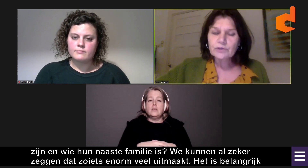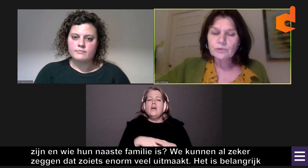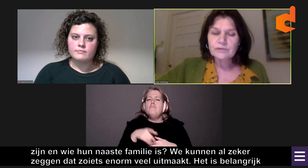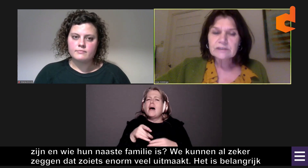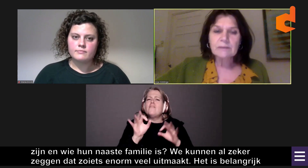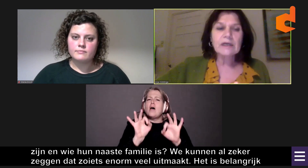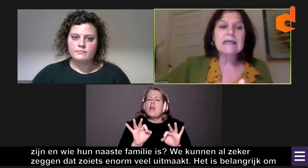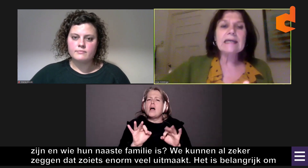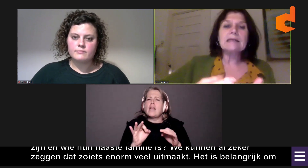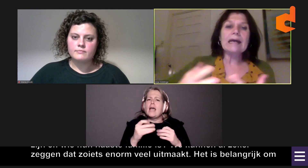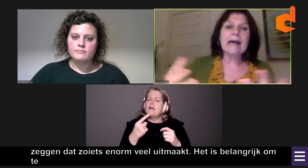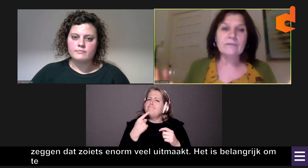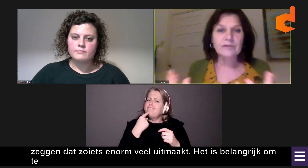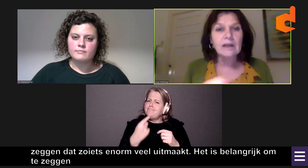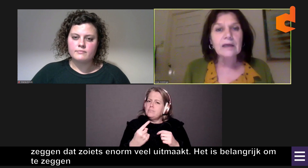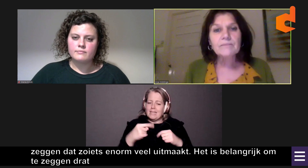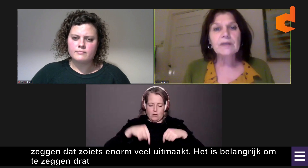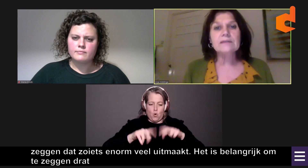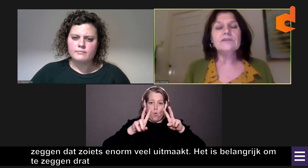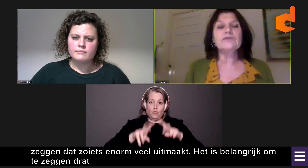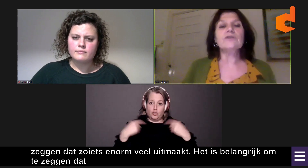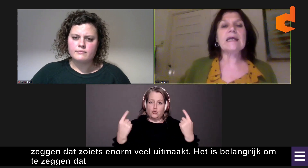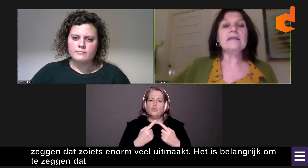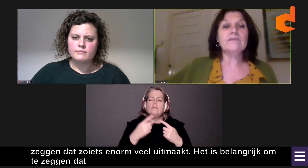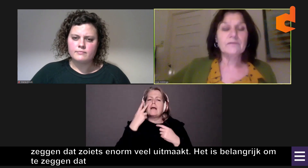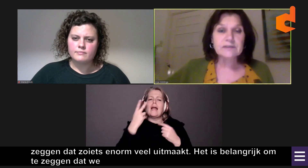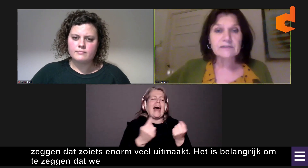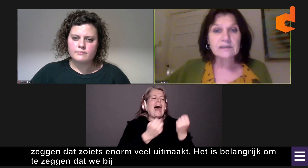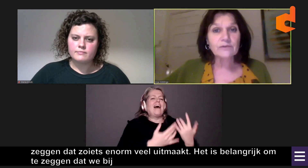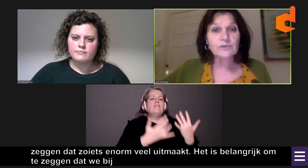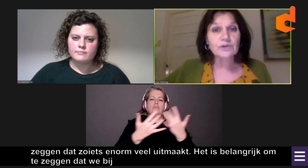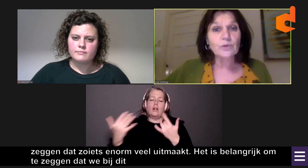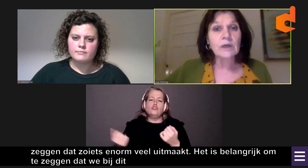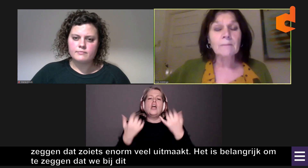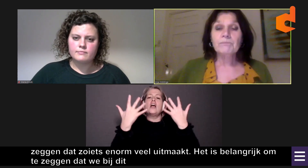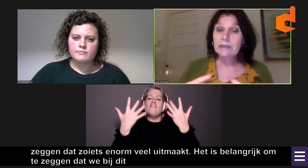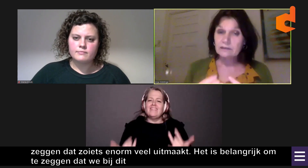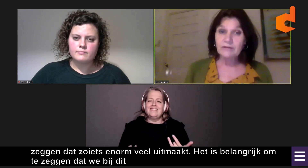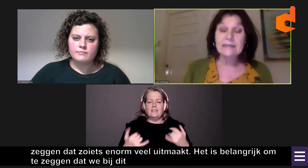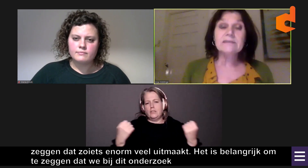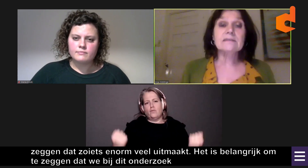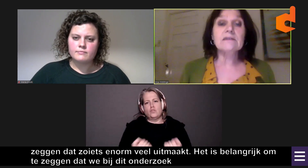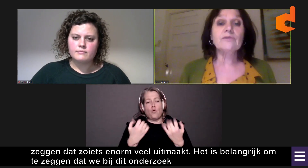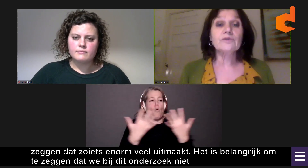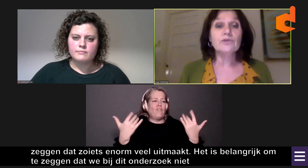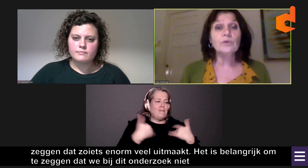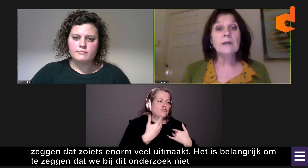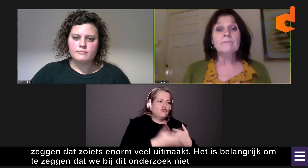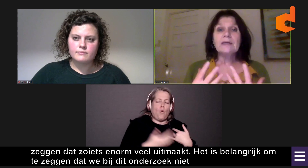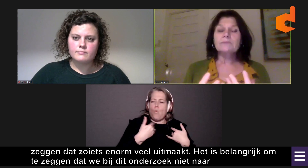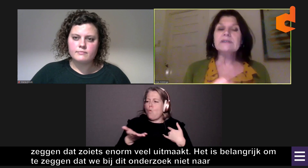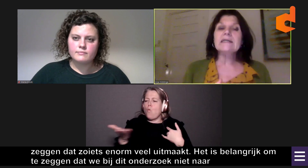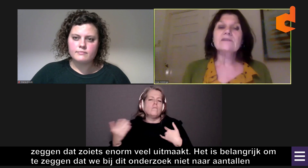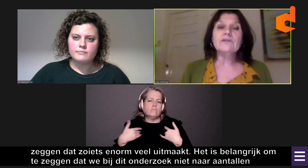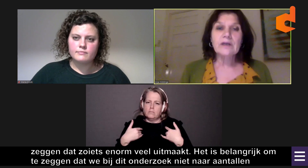onderzoek we niet hebben gekeken naar aantallen. Het is geen kwantitatief onderzoek, maar kwalitatief onderzoek.